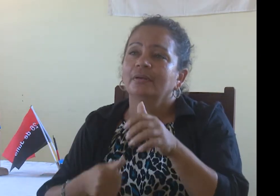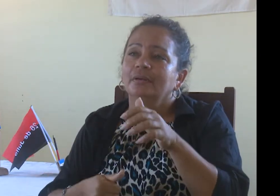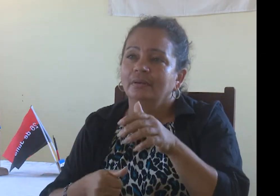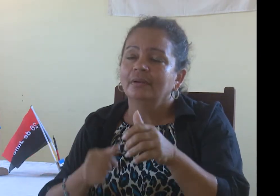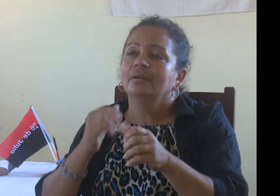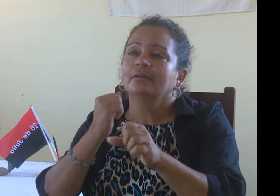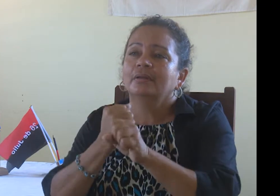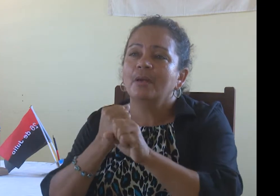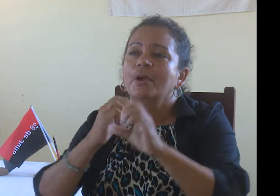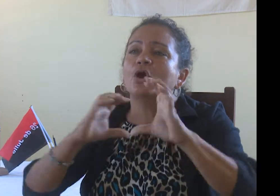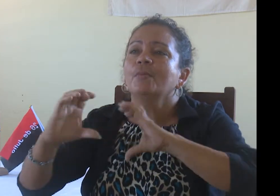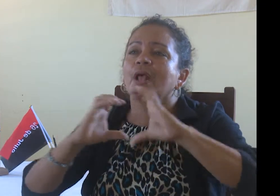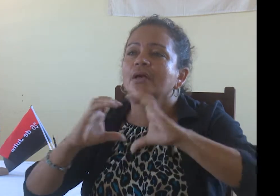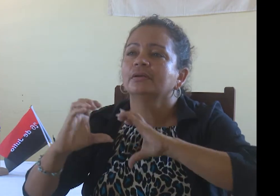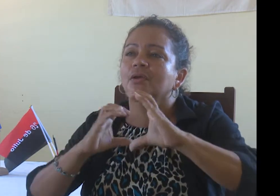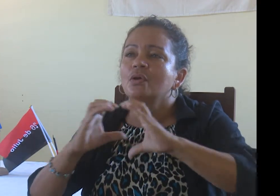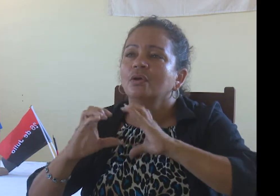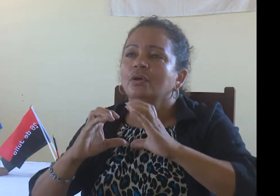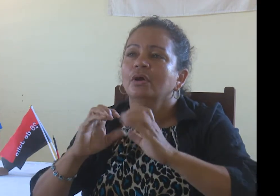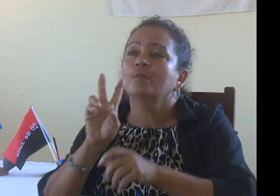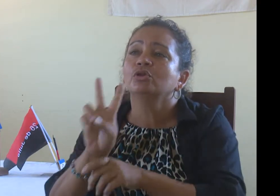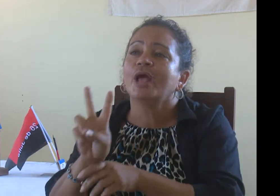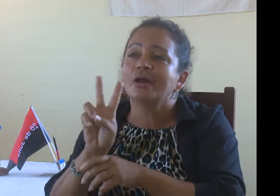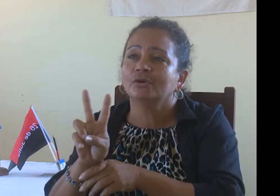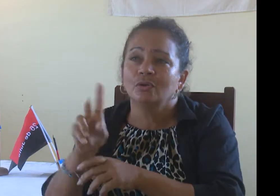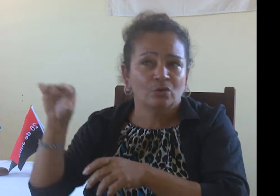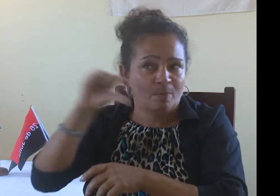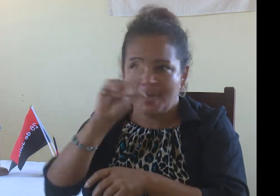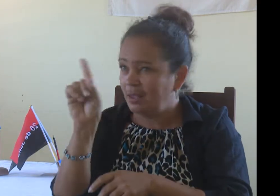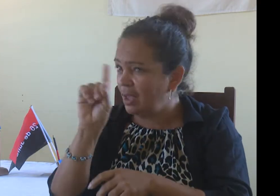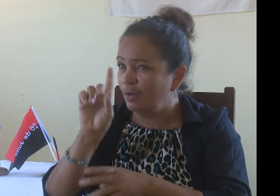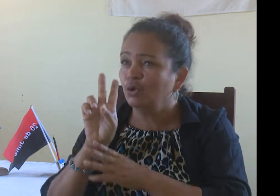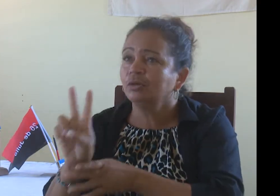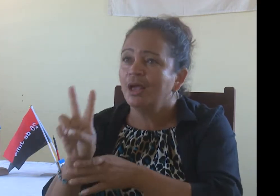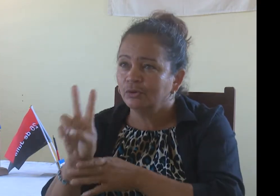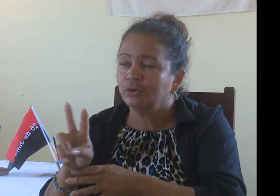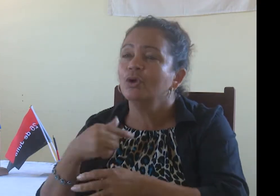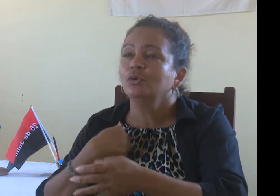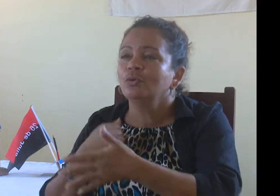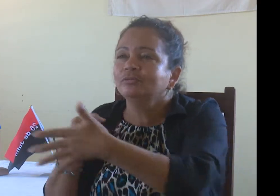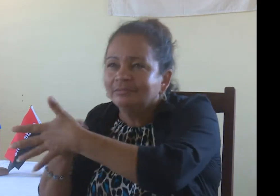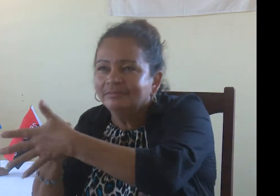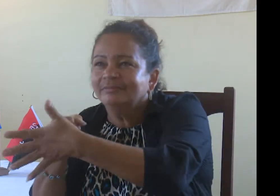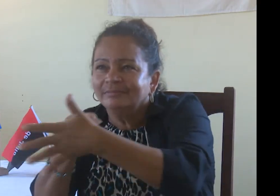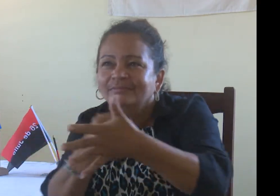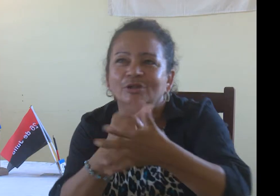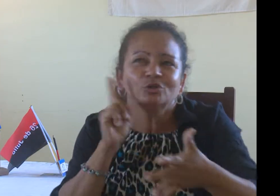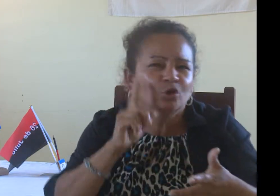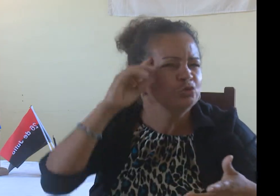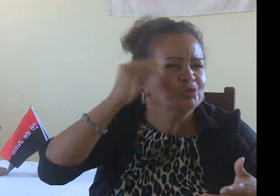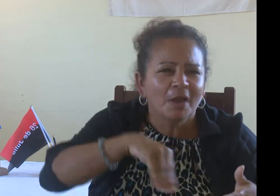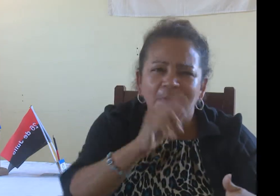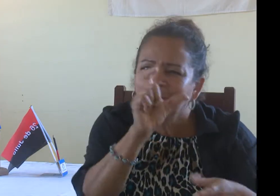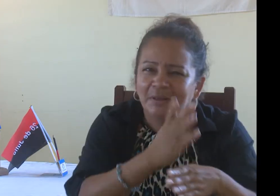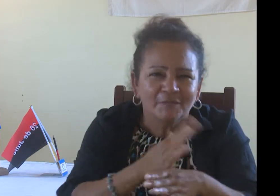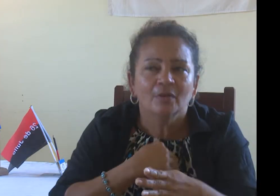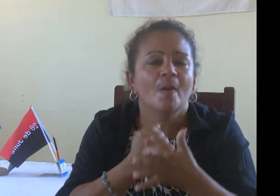Ahí recibimos algunas materias y trabajé en la asociación de sordos aquí en Cienfuegos sin